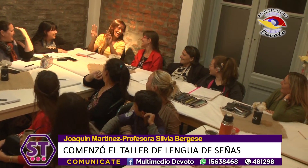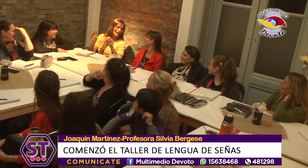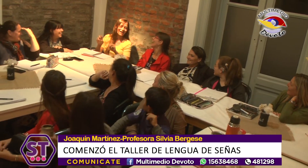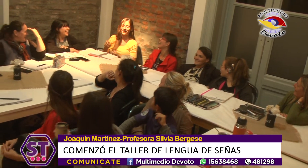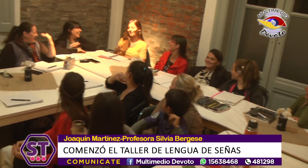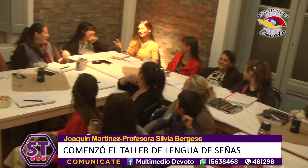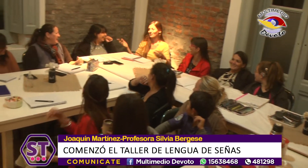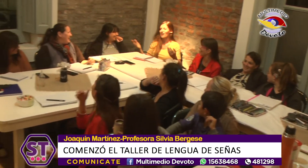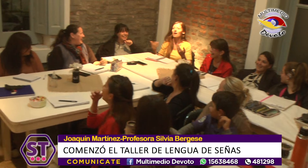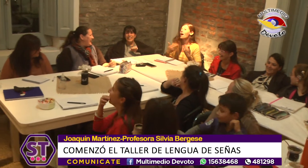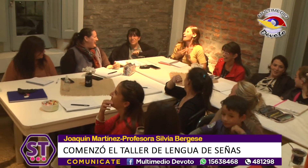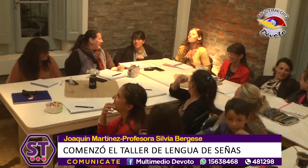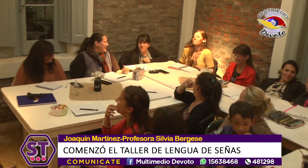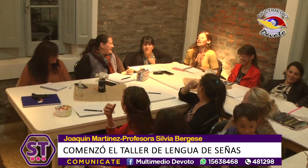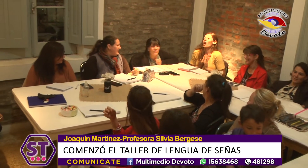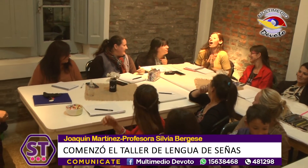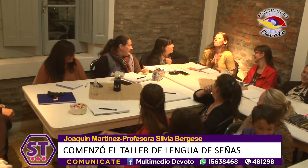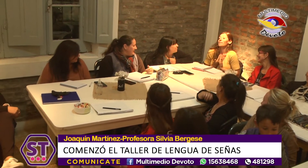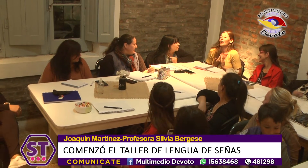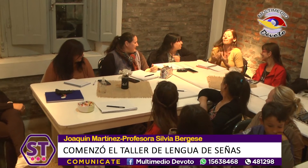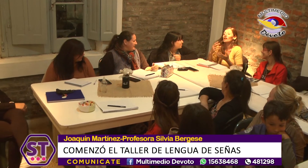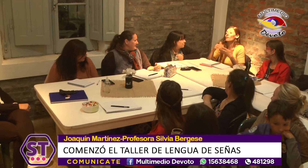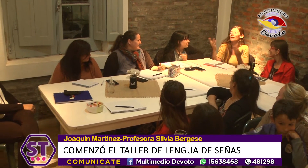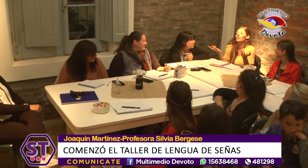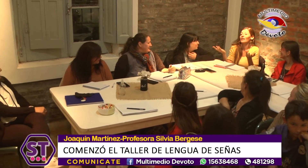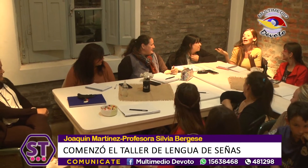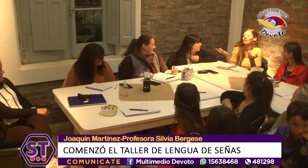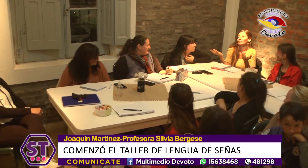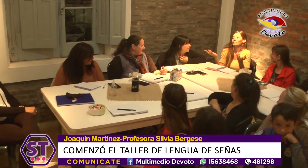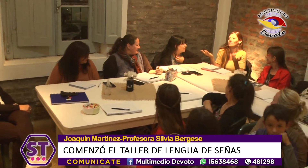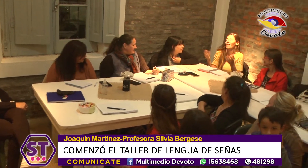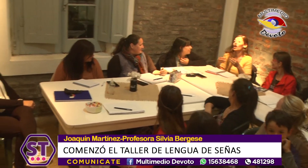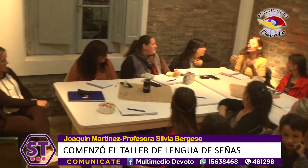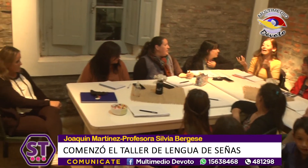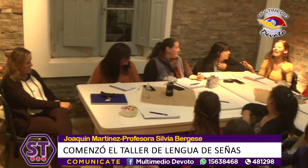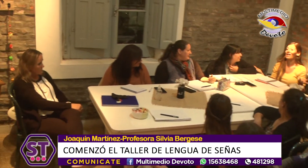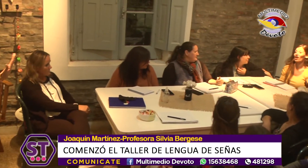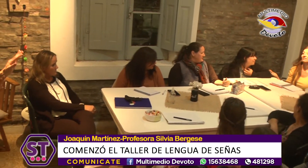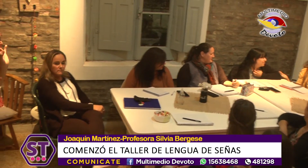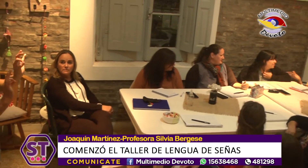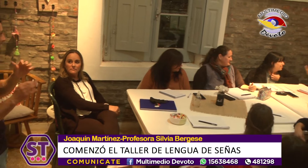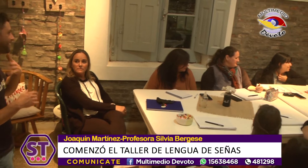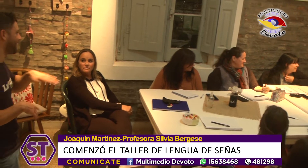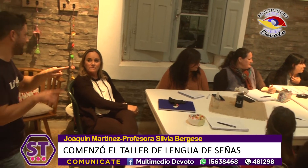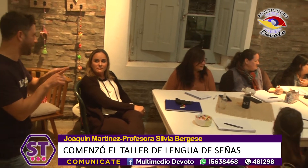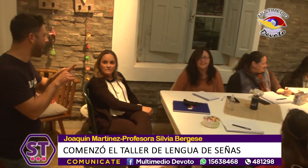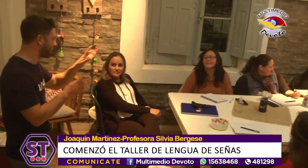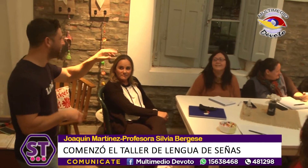Sí, me gusta, sí, me gusta la enseñanza. ¿Me gusta enseñar? Sí. ¿Qué se aprende en seis meses?